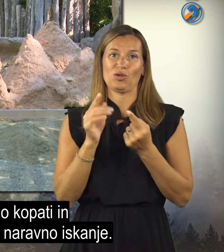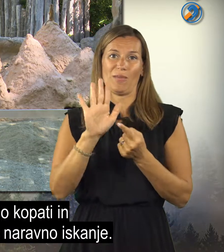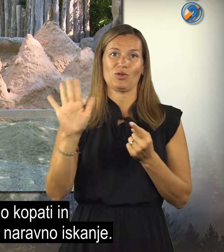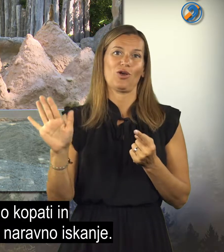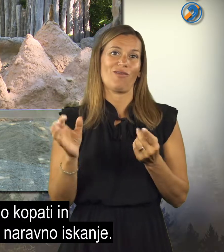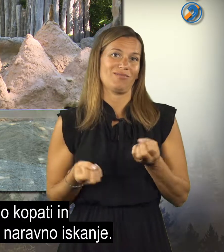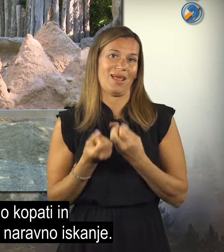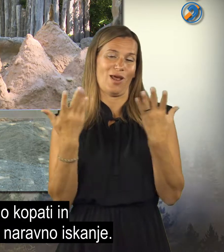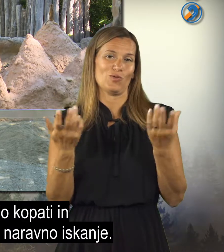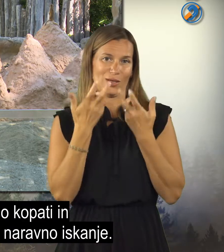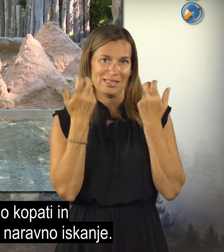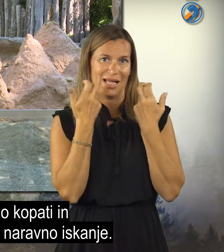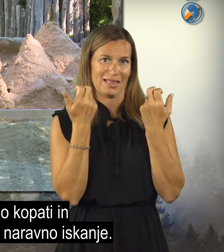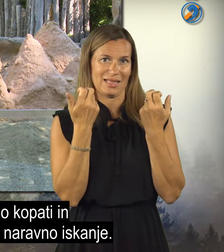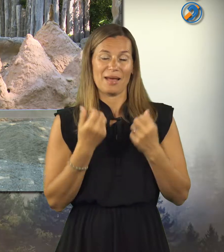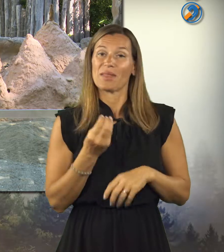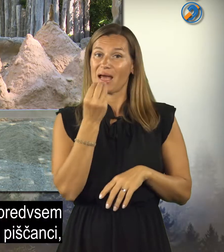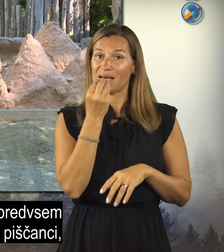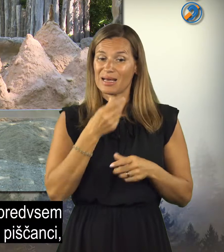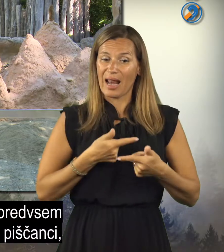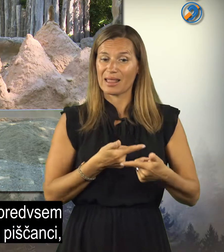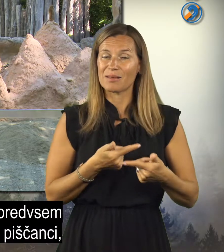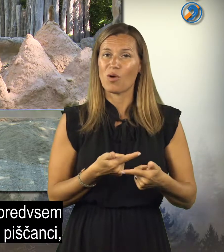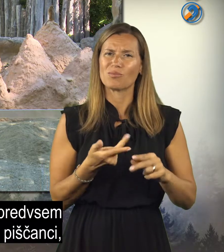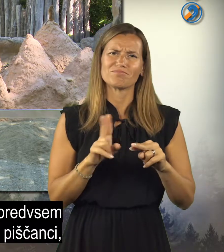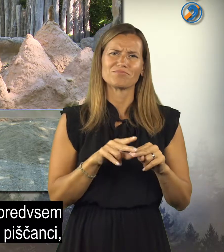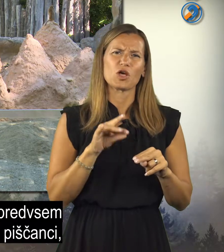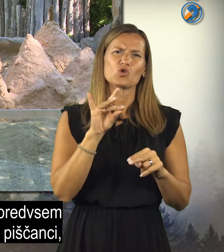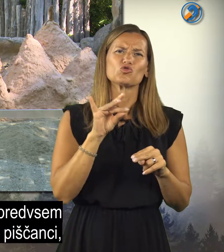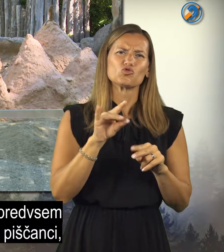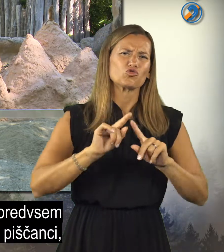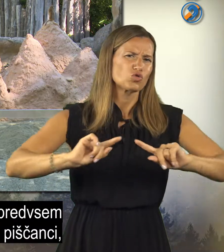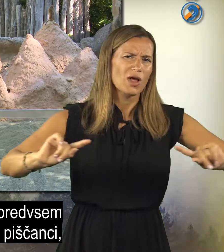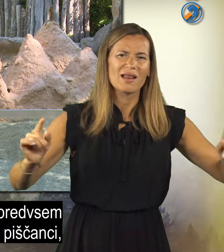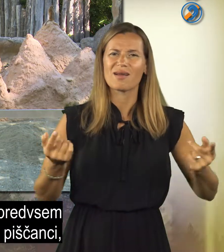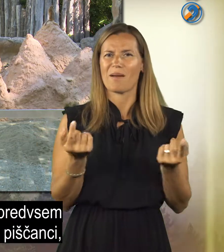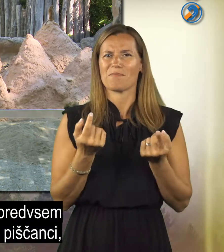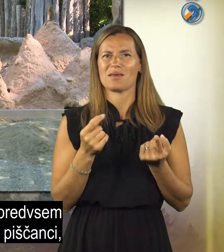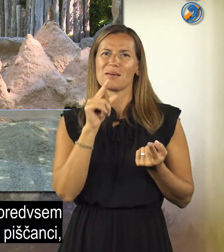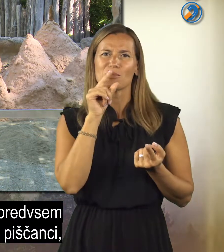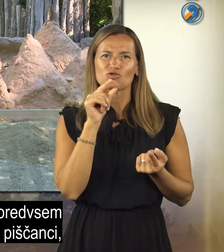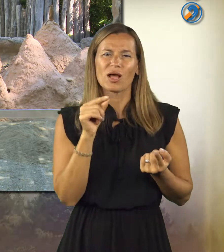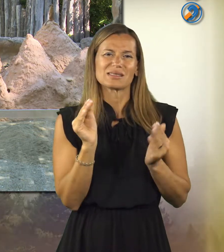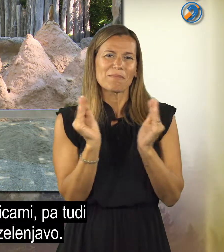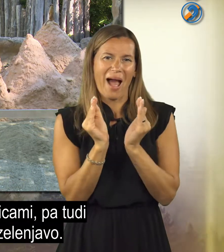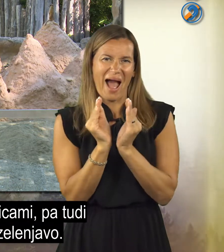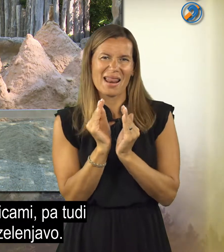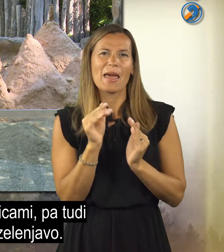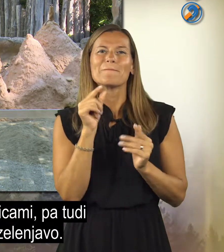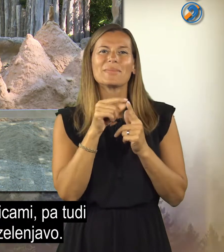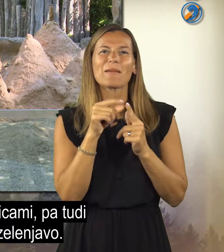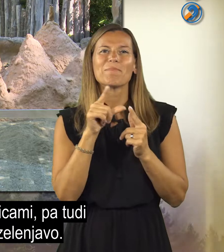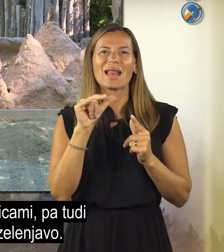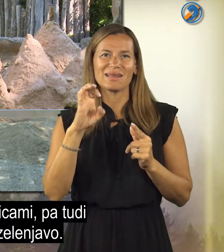spodbojamo to njihovo naravno iskanje. Hranimo pa jih predvsem z žoželkami, piščanci, malim